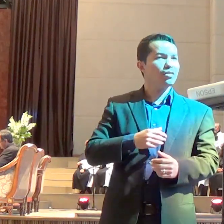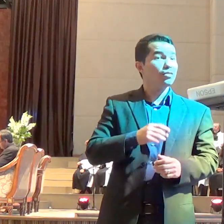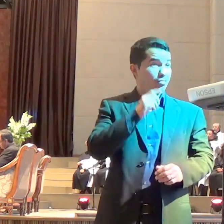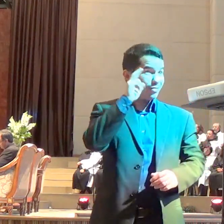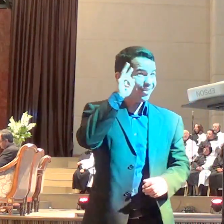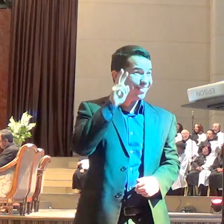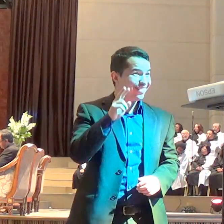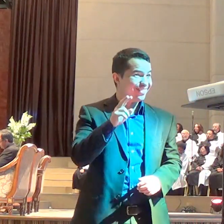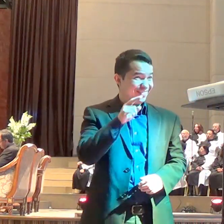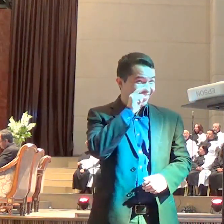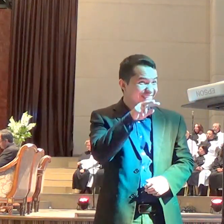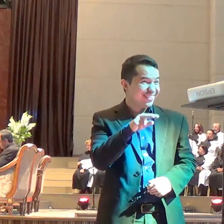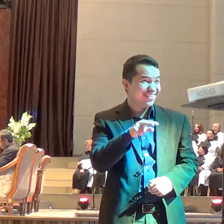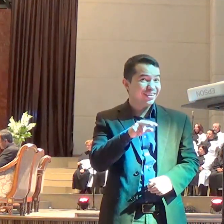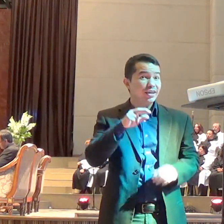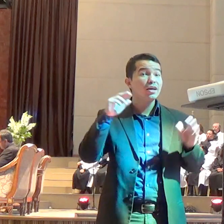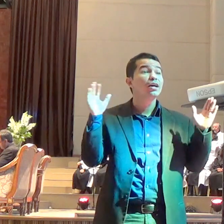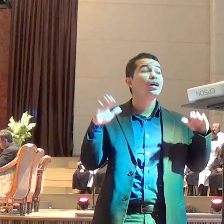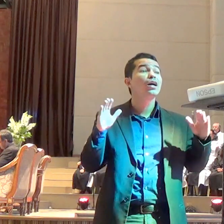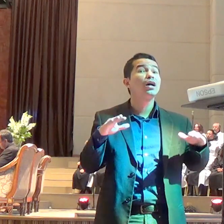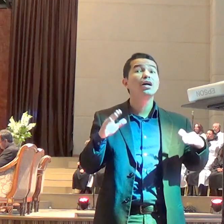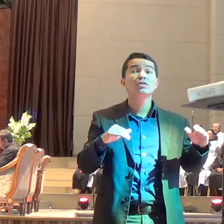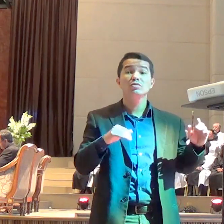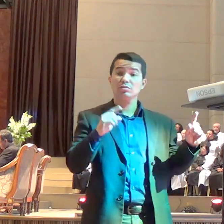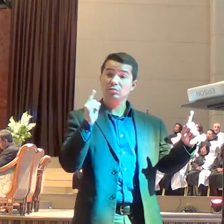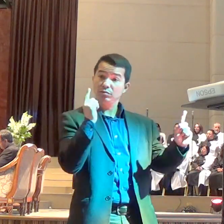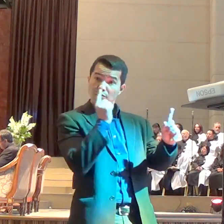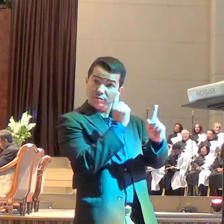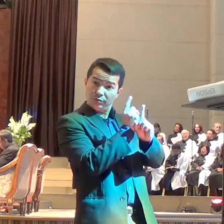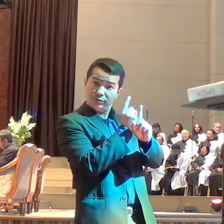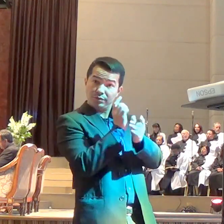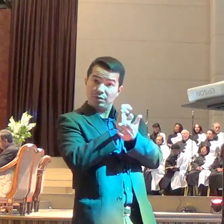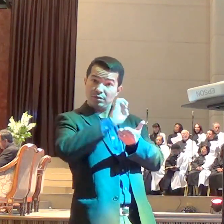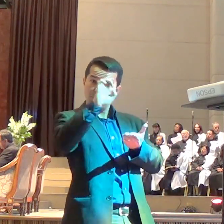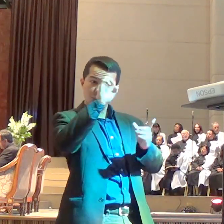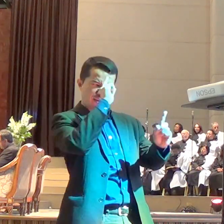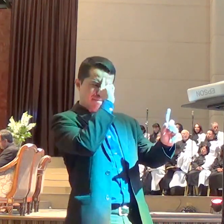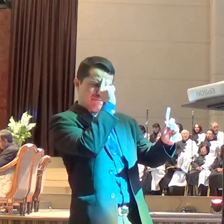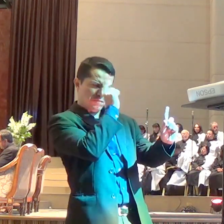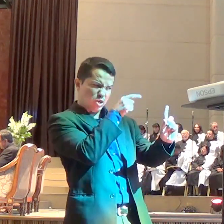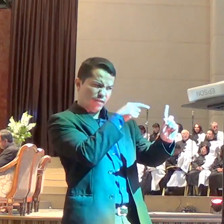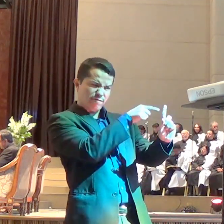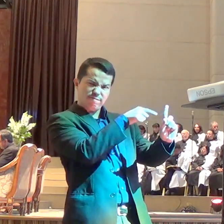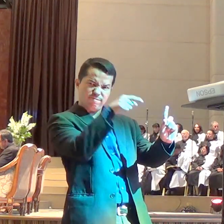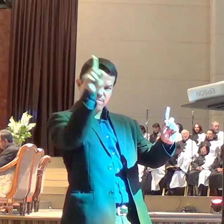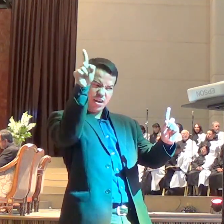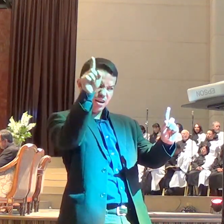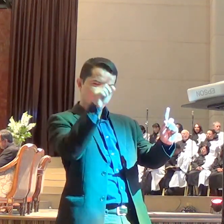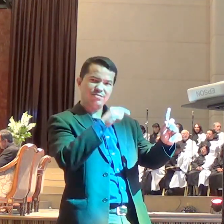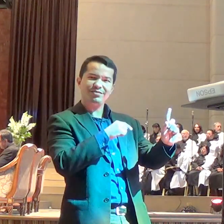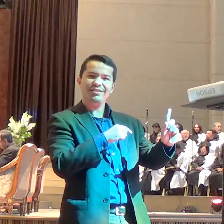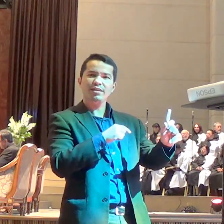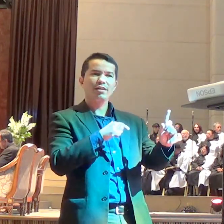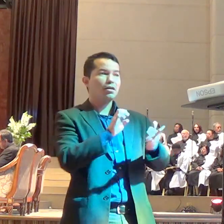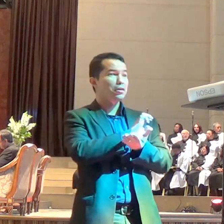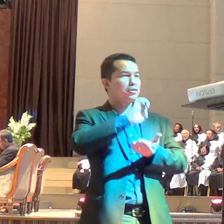Elias vai lá e traz aquela mensagem. De outra maneira, a gente vai encontrar essa